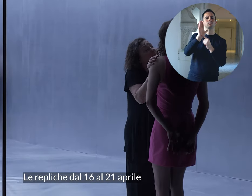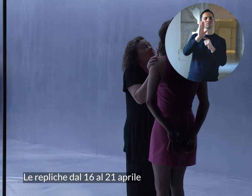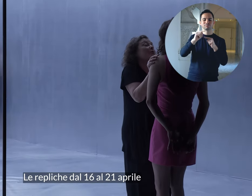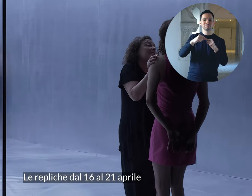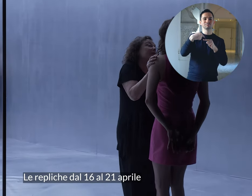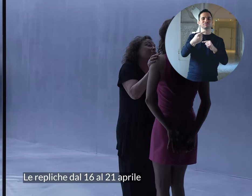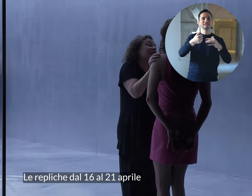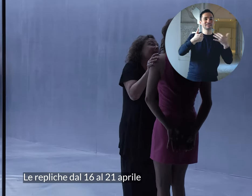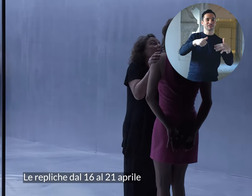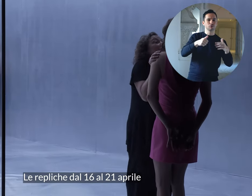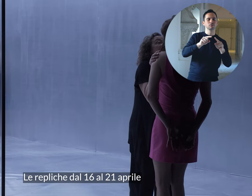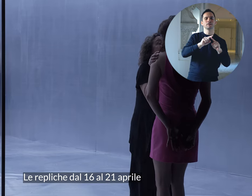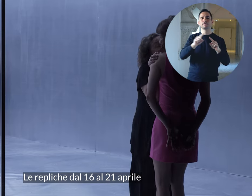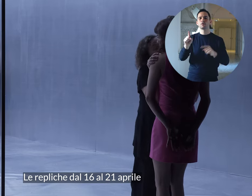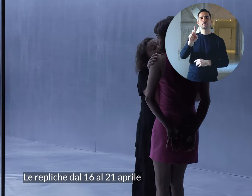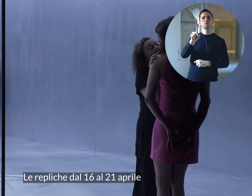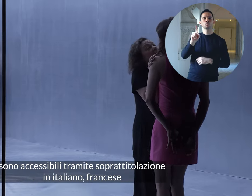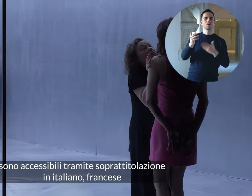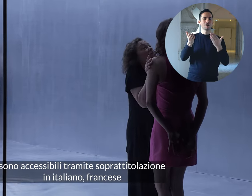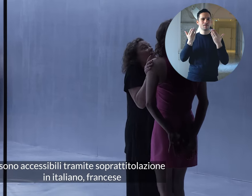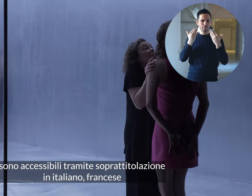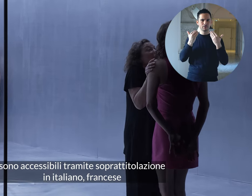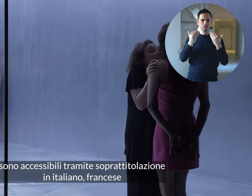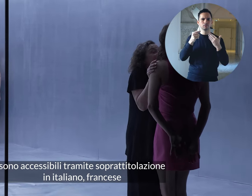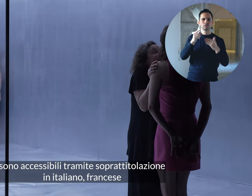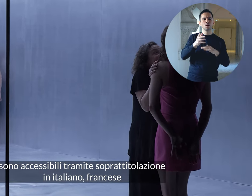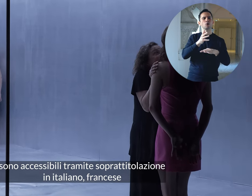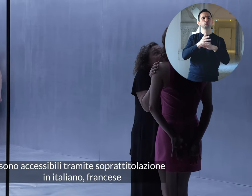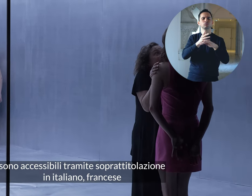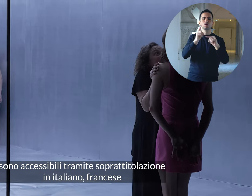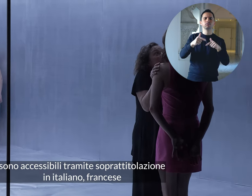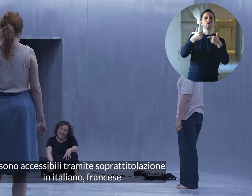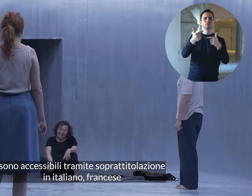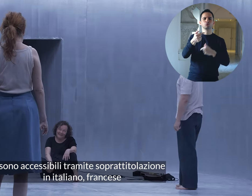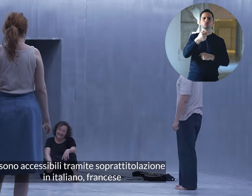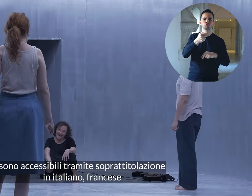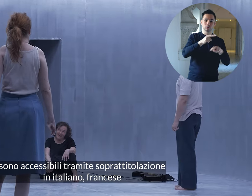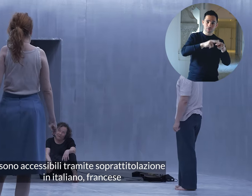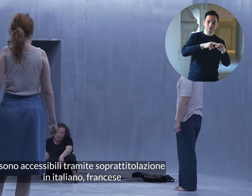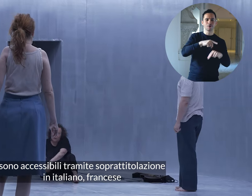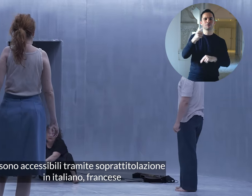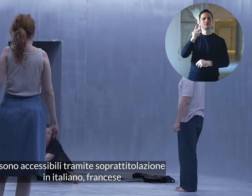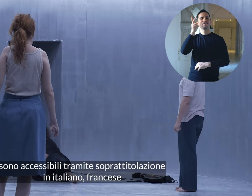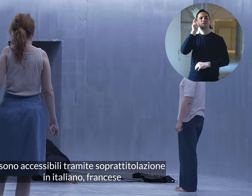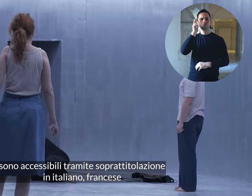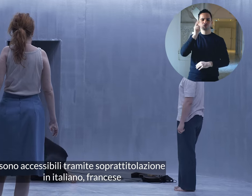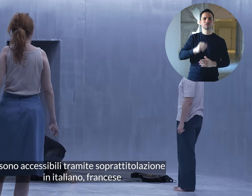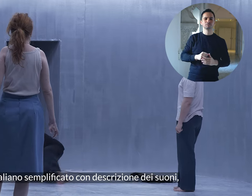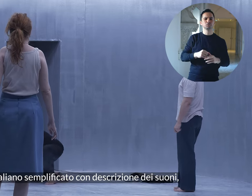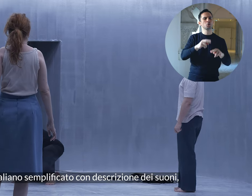dal 16 al 21 aprile sono accessibili tramite sopra titolazioni in italiano, francese e